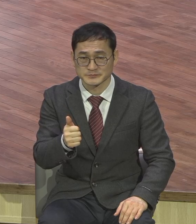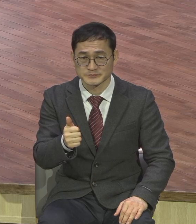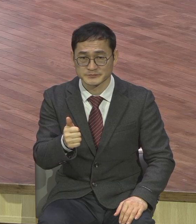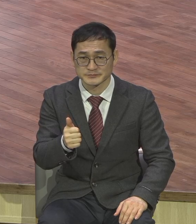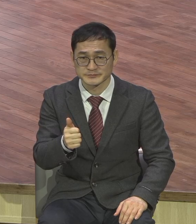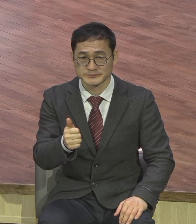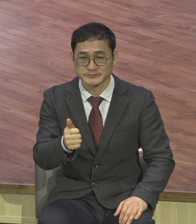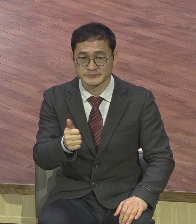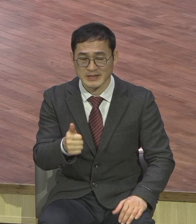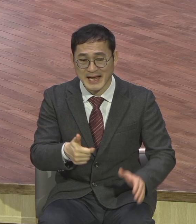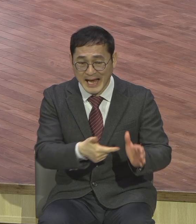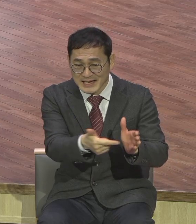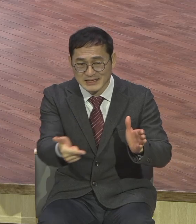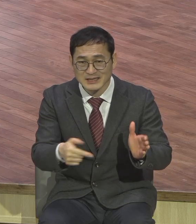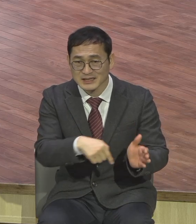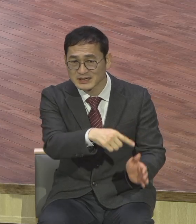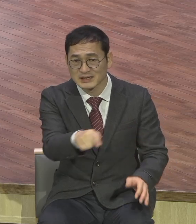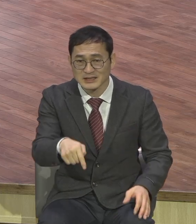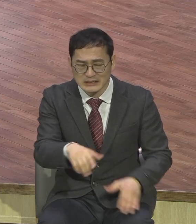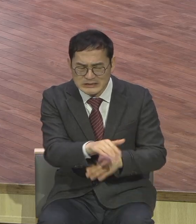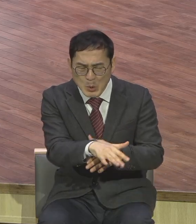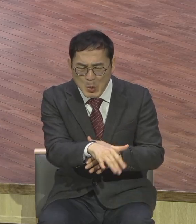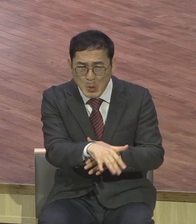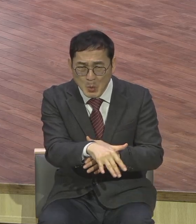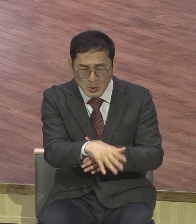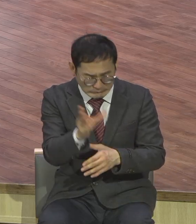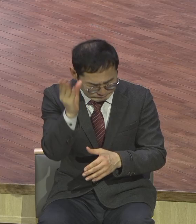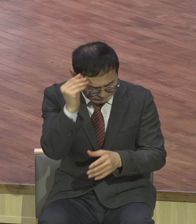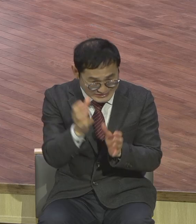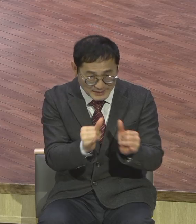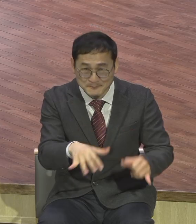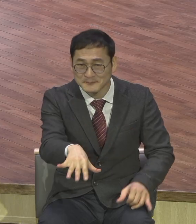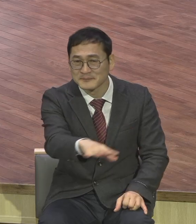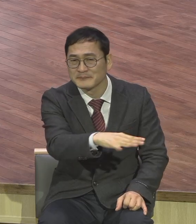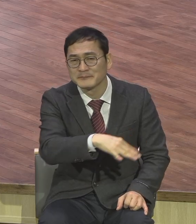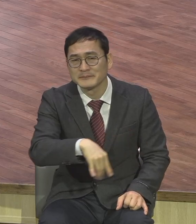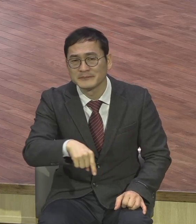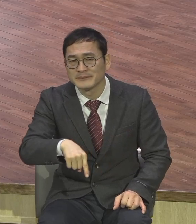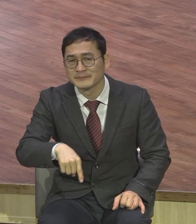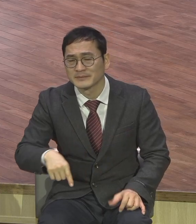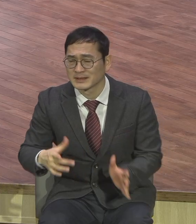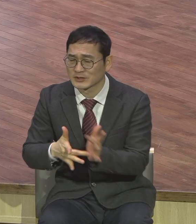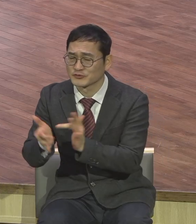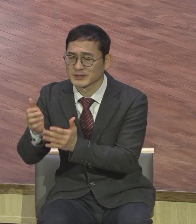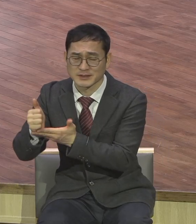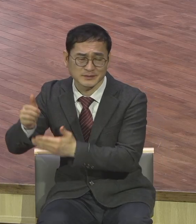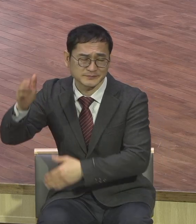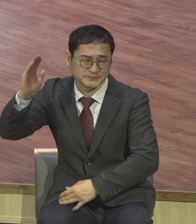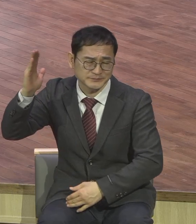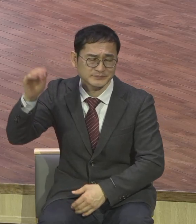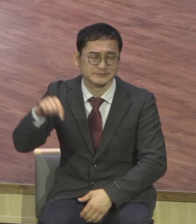성령은 없는 것들 모자란 것들 통해 역사하시오 저는 모자란 사람 부족한 사람입니다